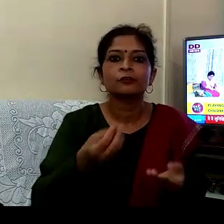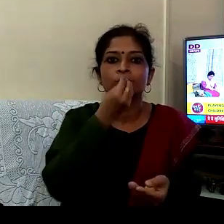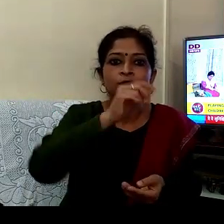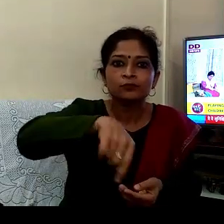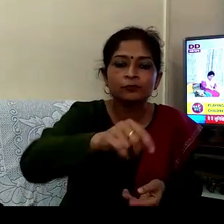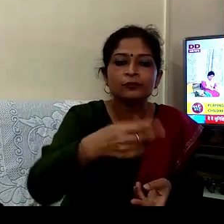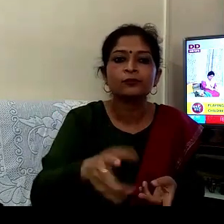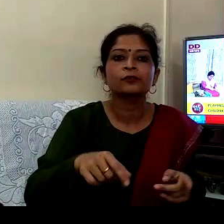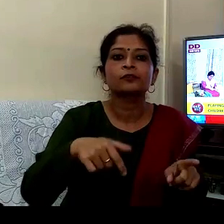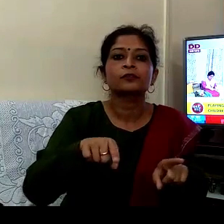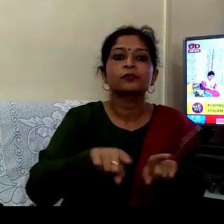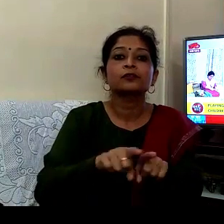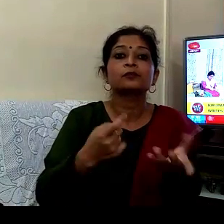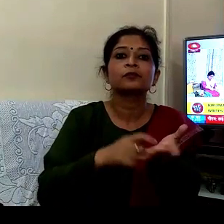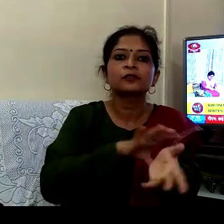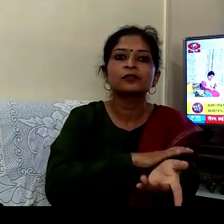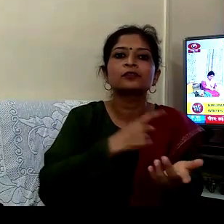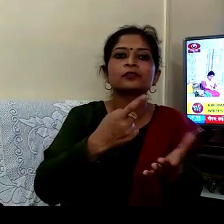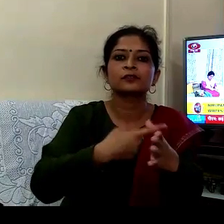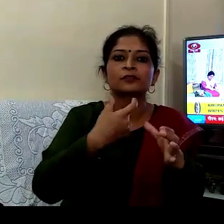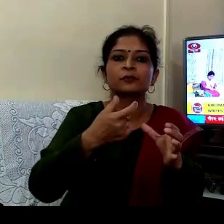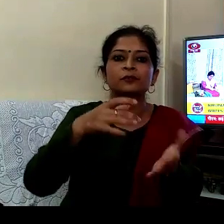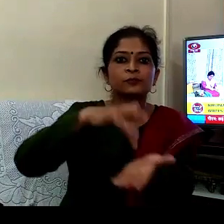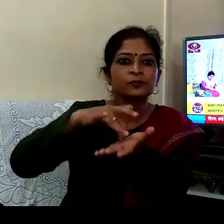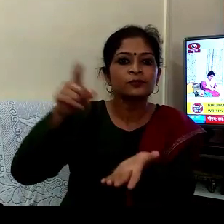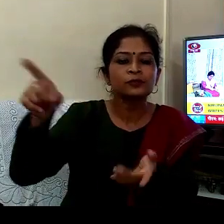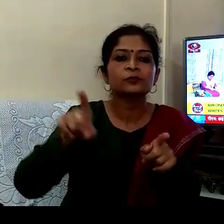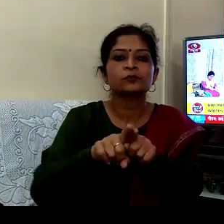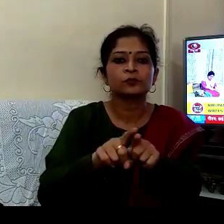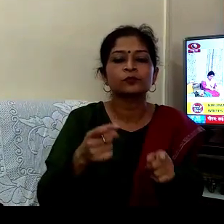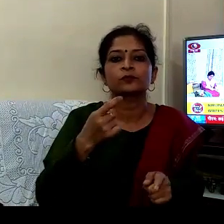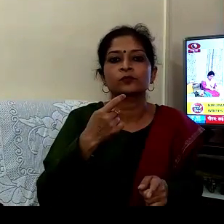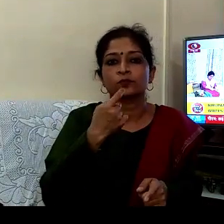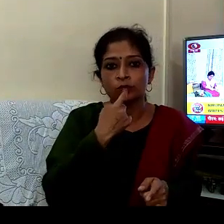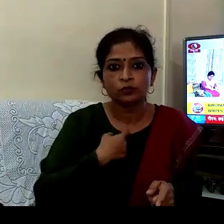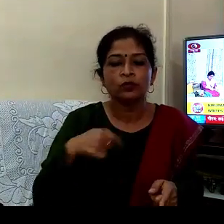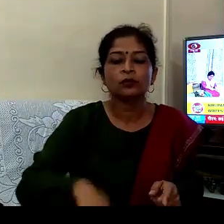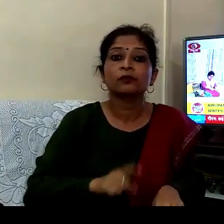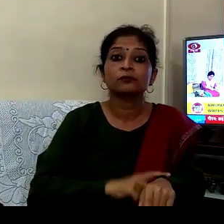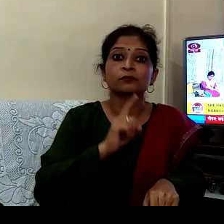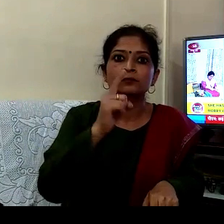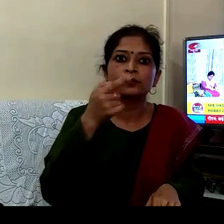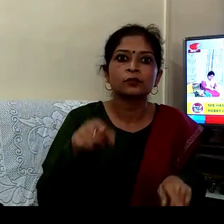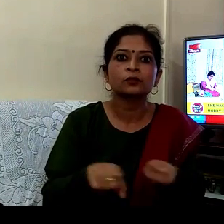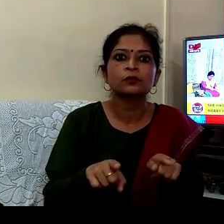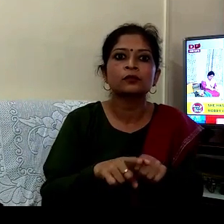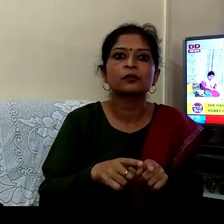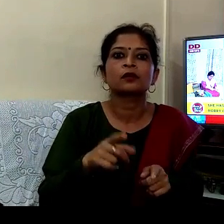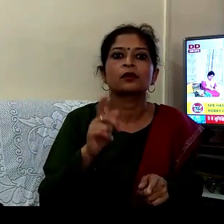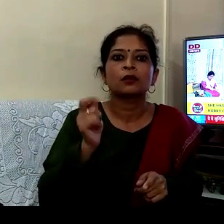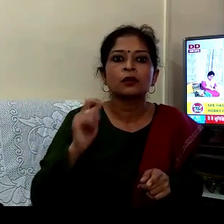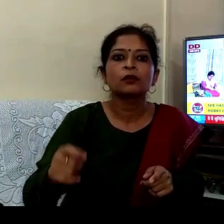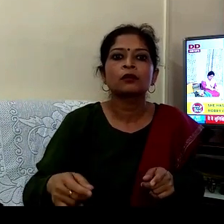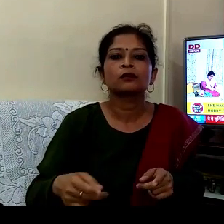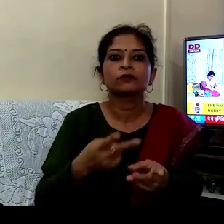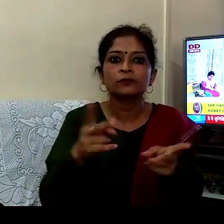جبل پور کی نیروب ما حرش جی نرن نرموڈی ایپ پر لکھتی ہیں کہ انہیں پہلی بار رجائی بنانے کے اپنے